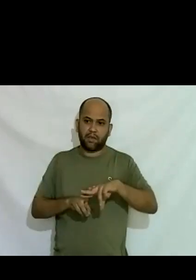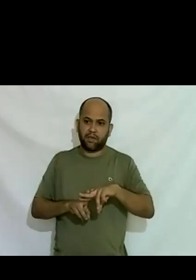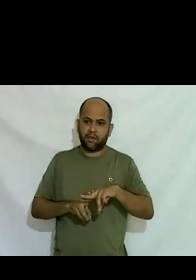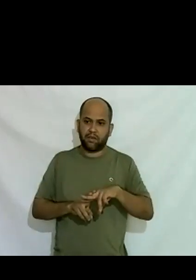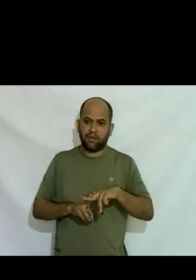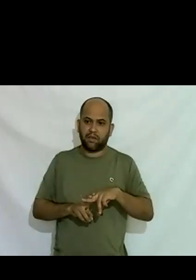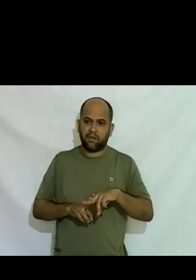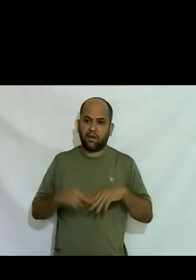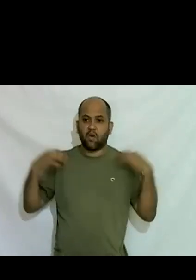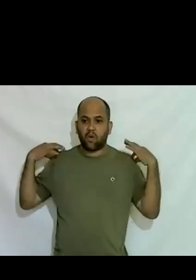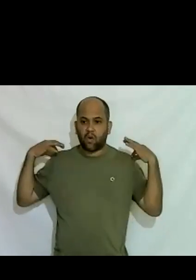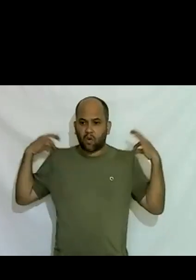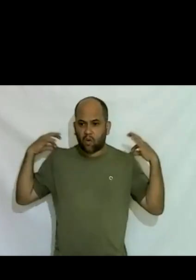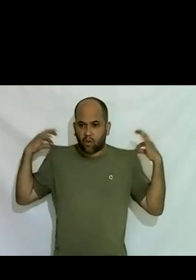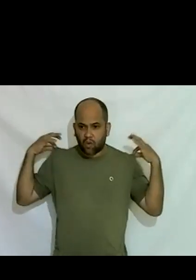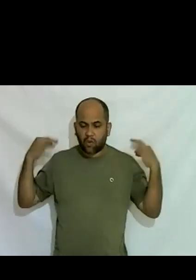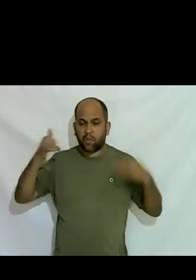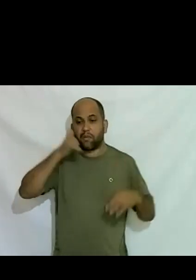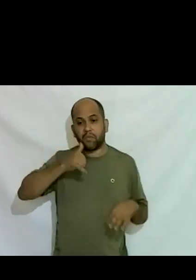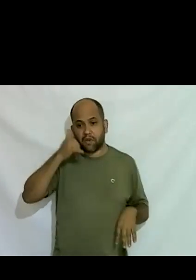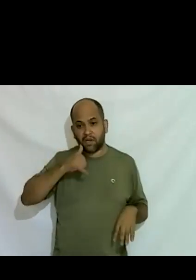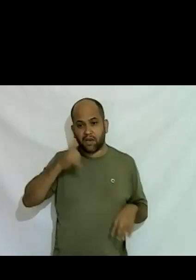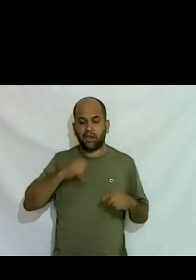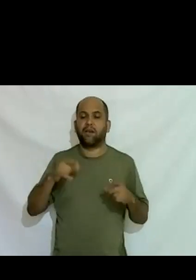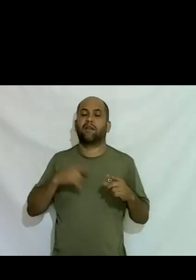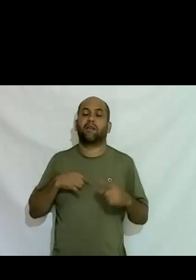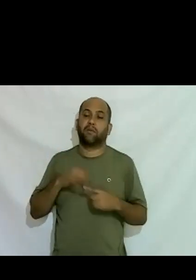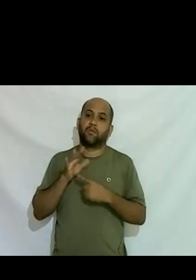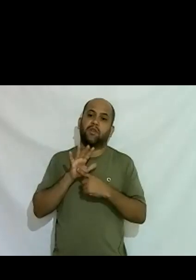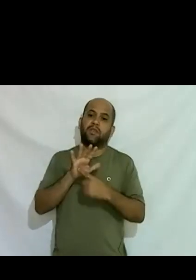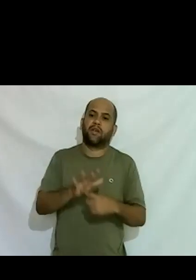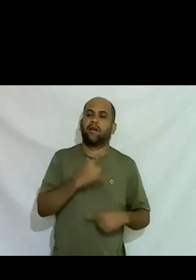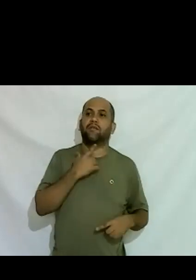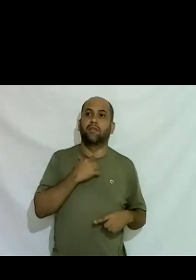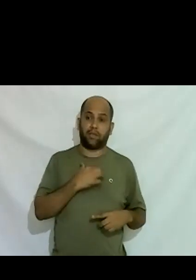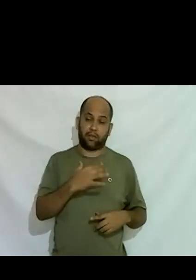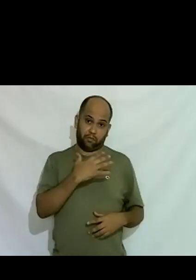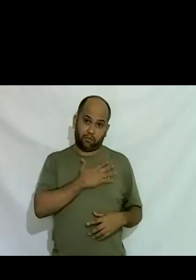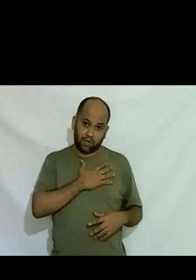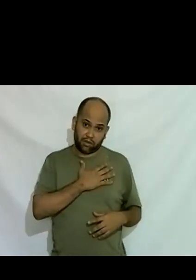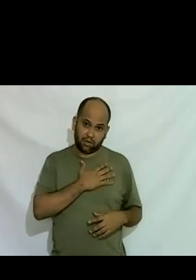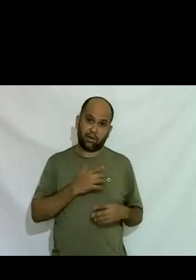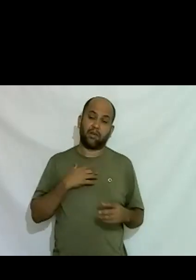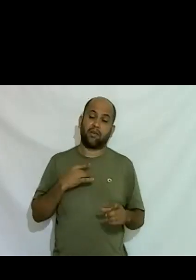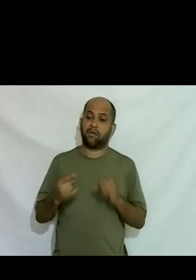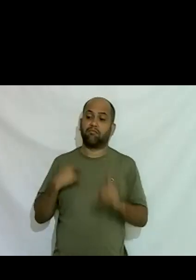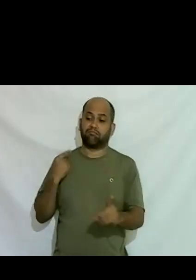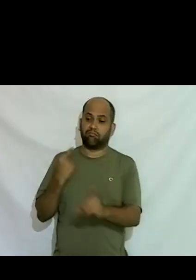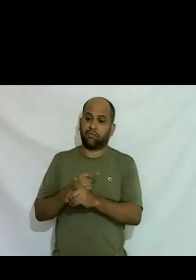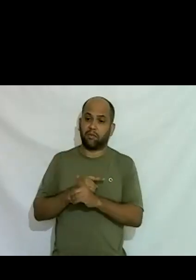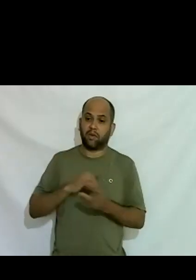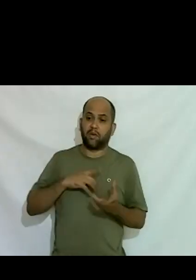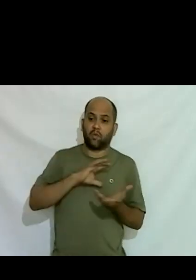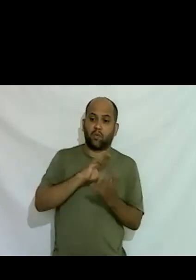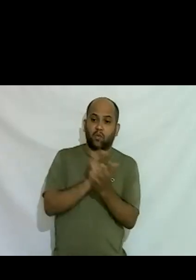com roupas femininas podendo me expressar da forma como eu me identificava com aquele universo com as